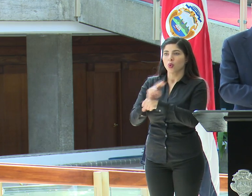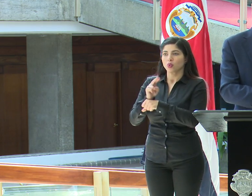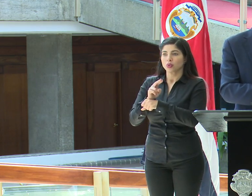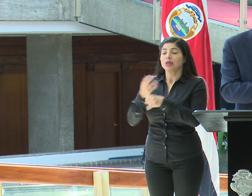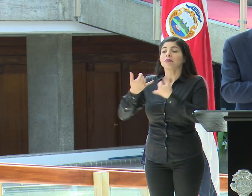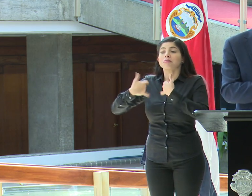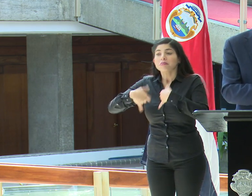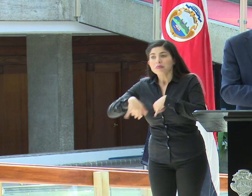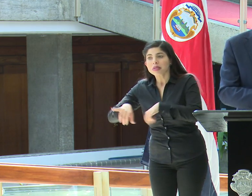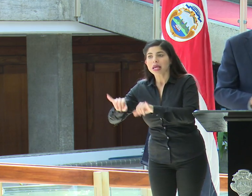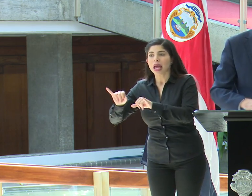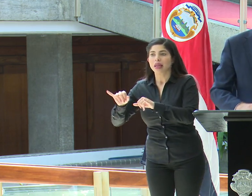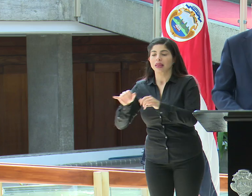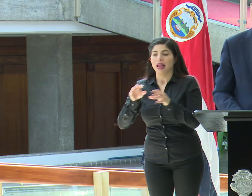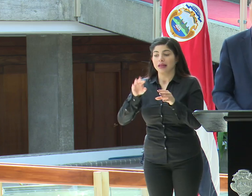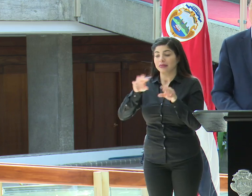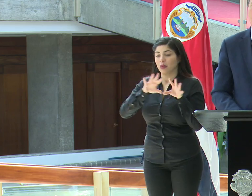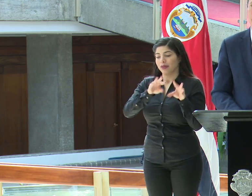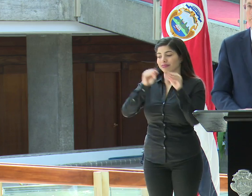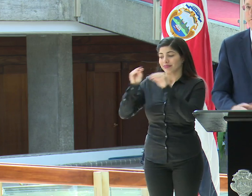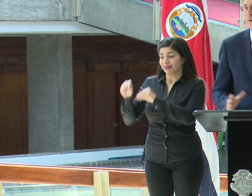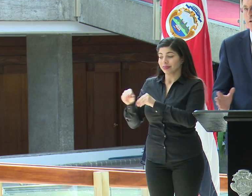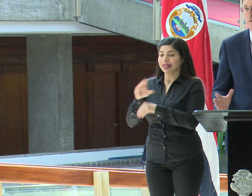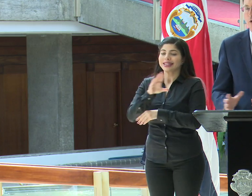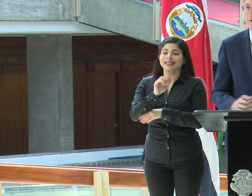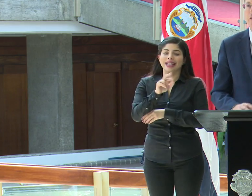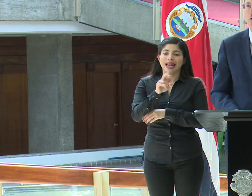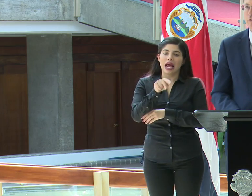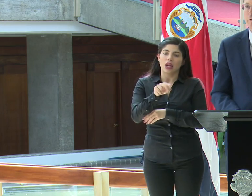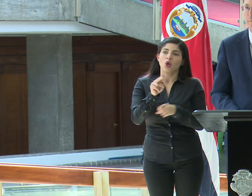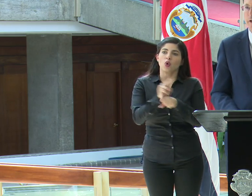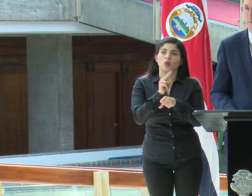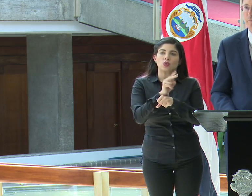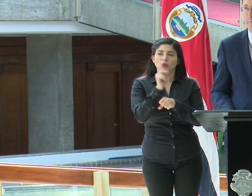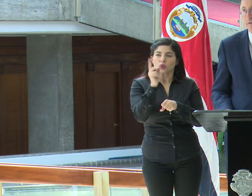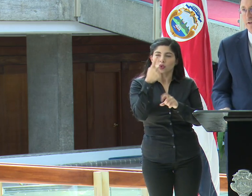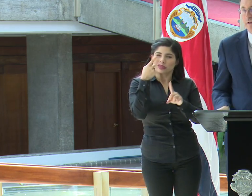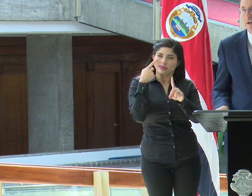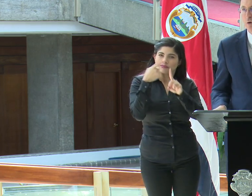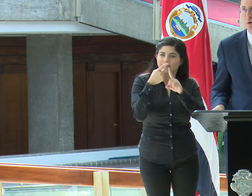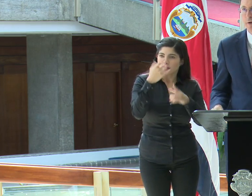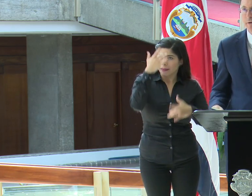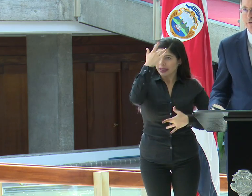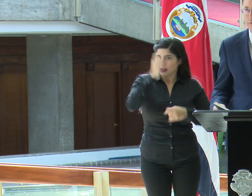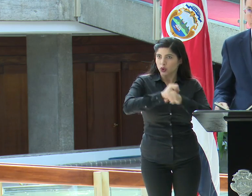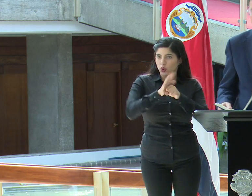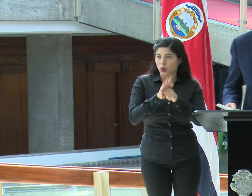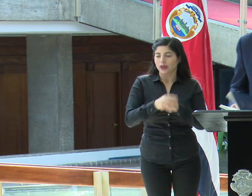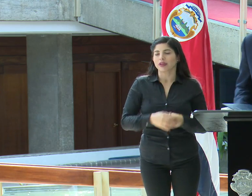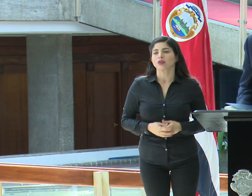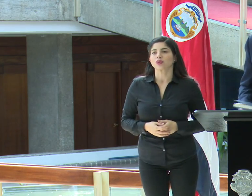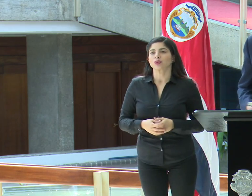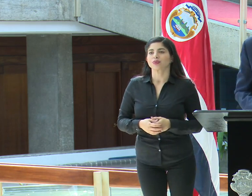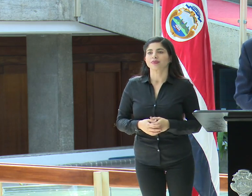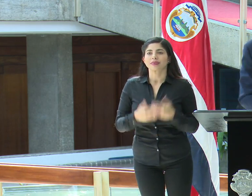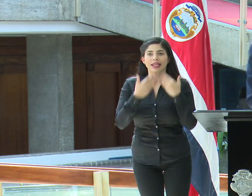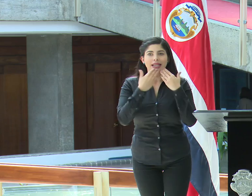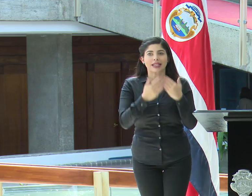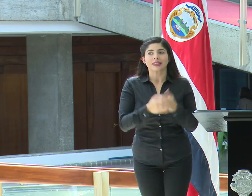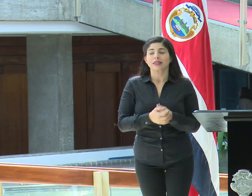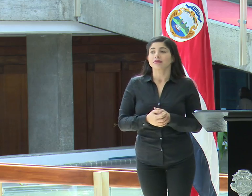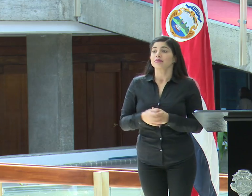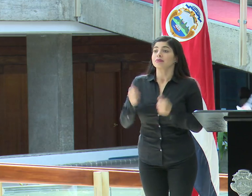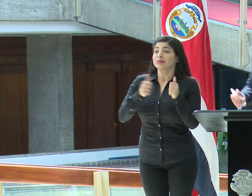usamos la del CENARE de una forma exclusiva para pacientes del coronavirus. Los